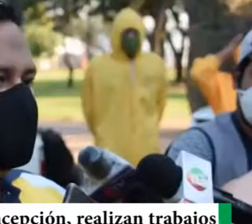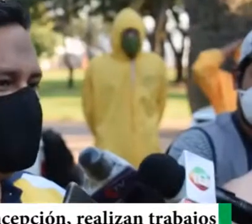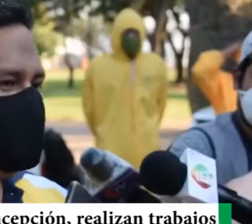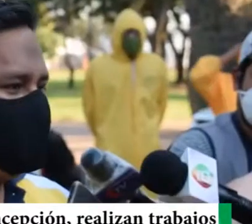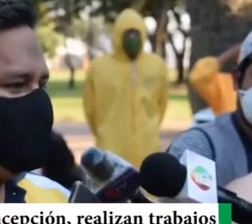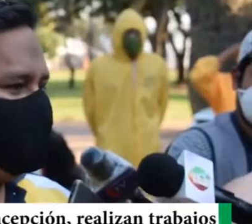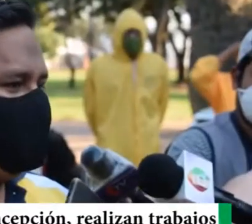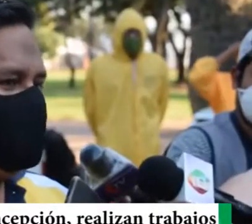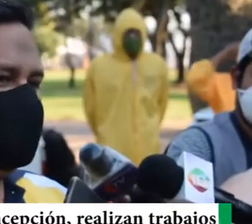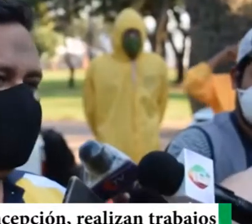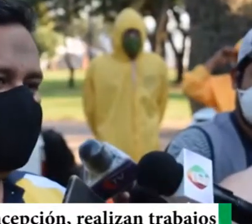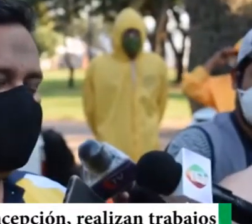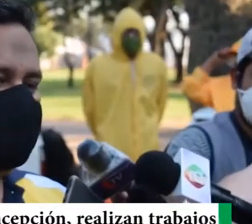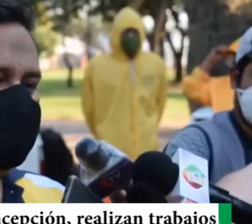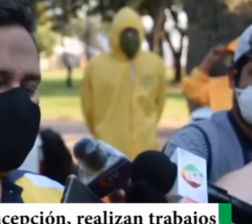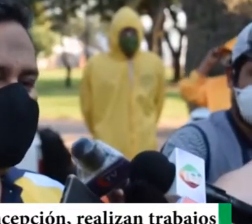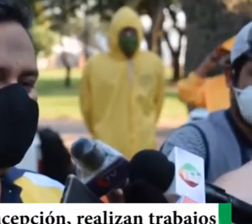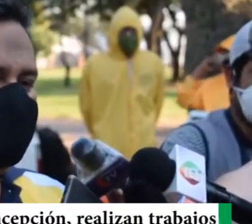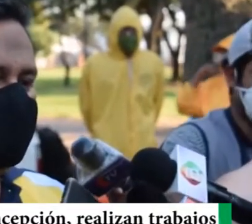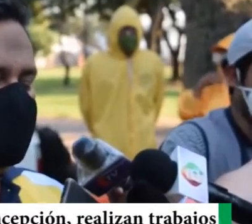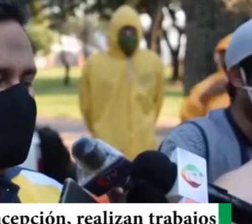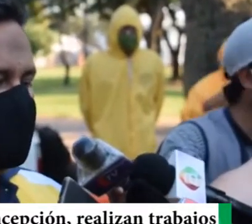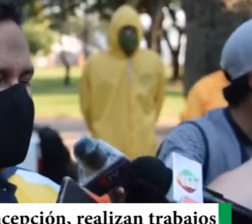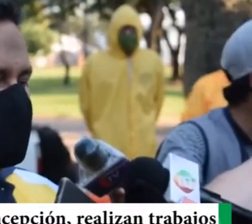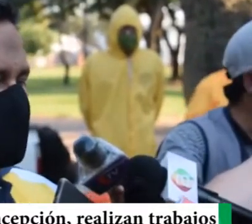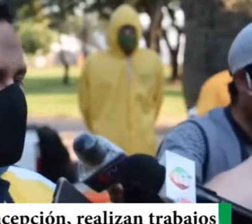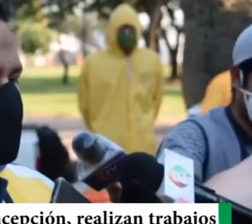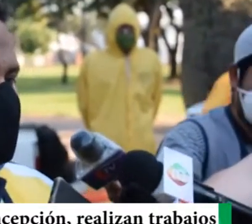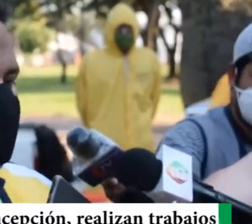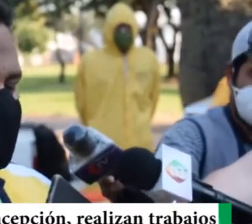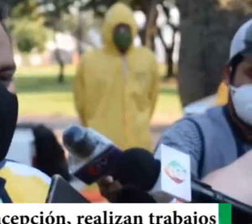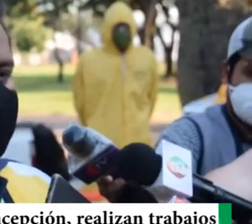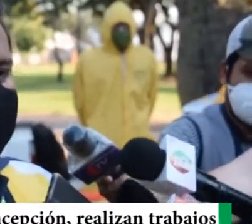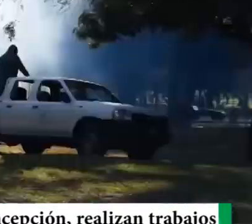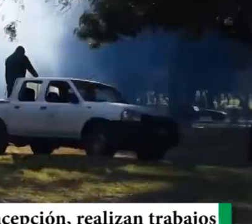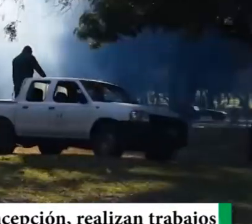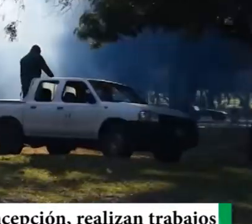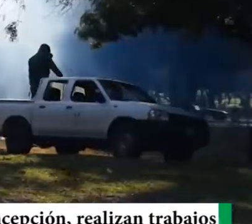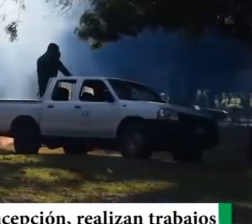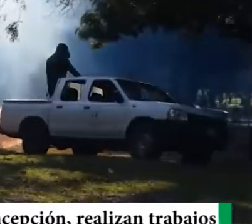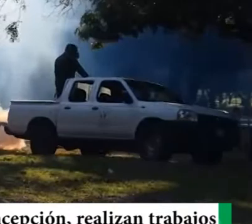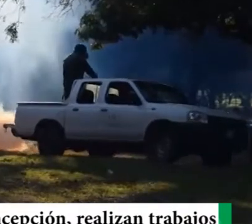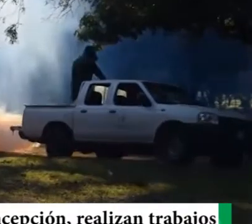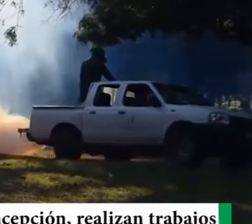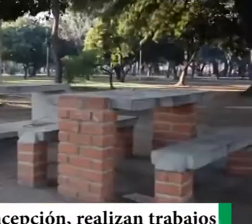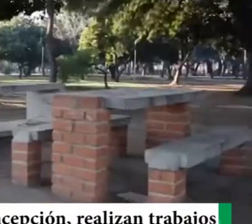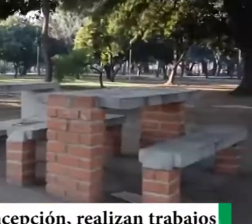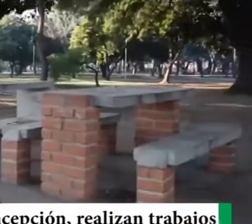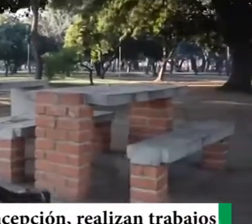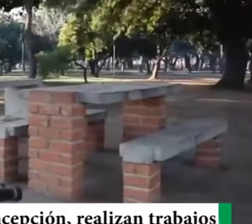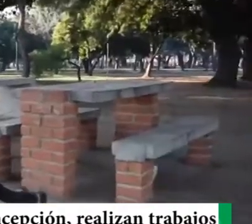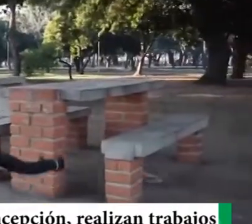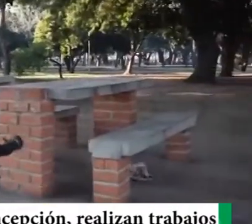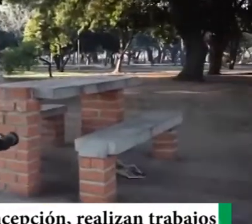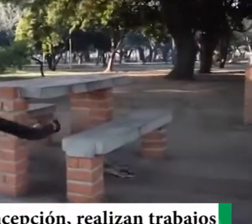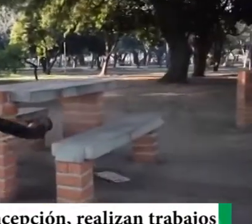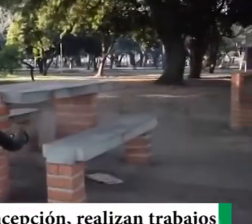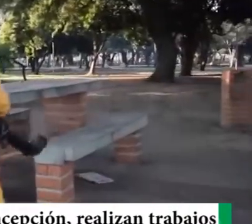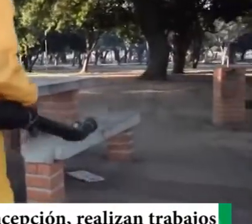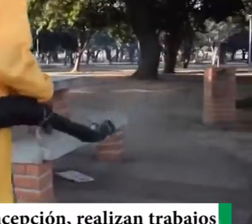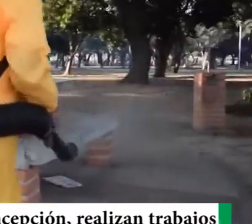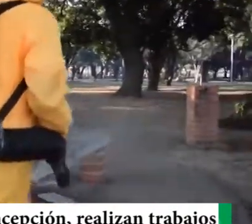El gobierno municipal, a través de la Secretaría, de Seguridad Ciudadana, está procediendo, a realizar, la desinfección, y fumigación,